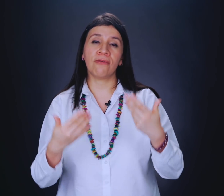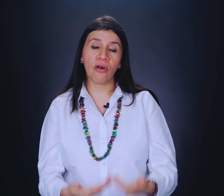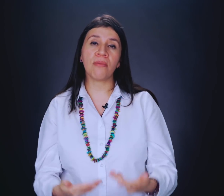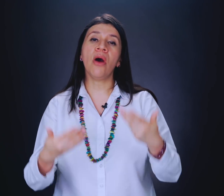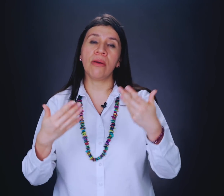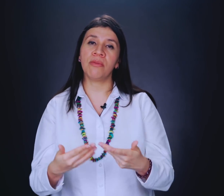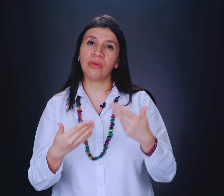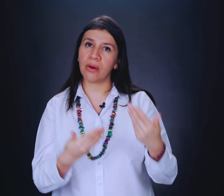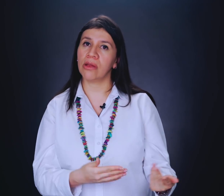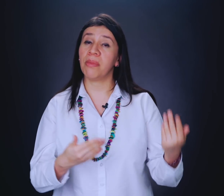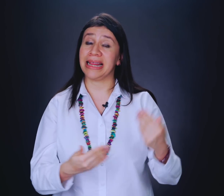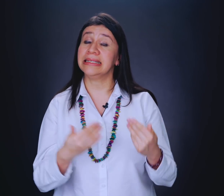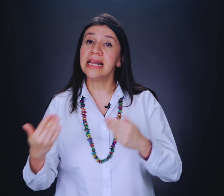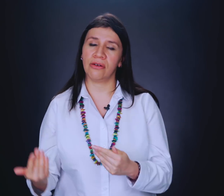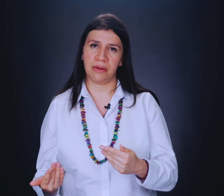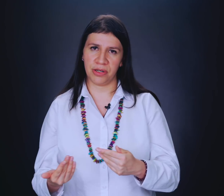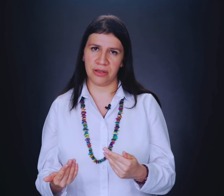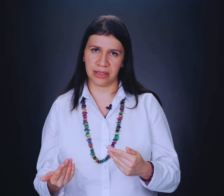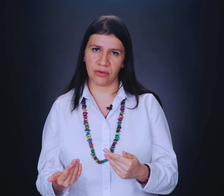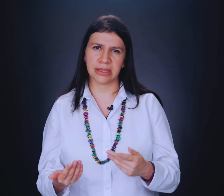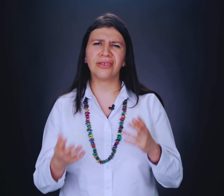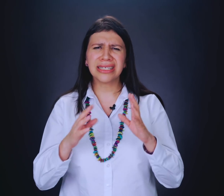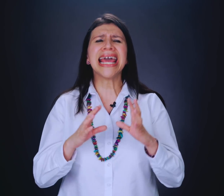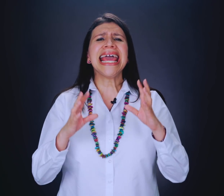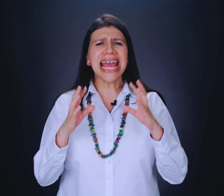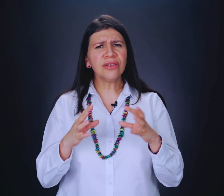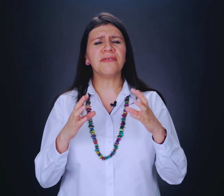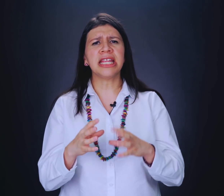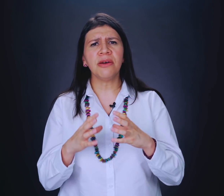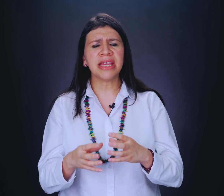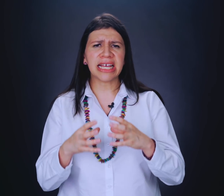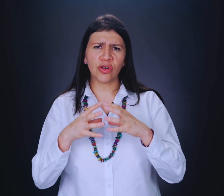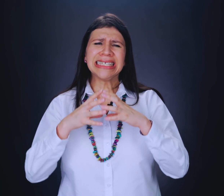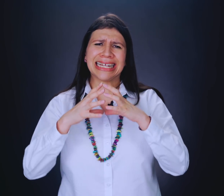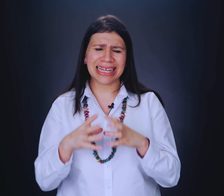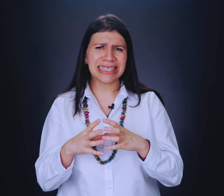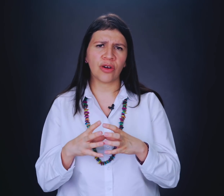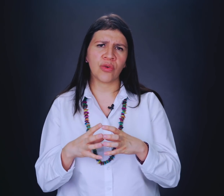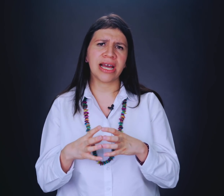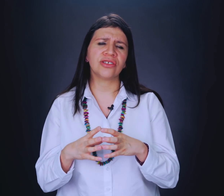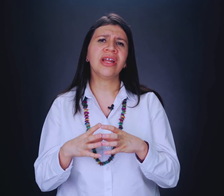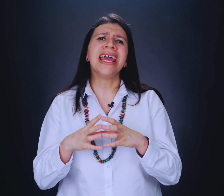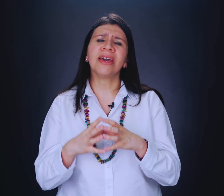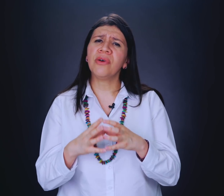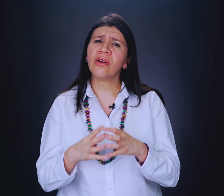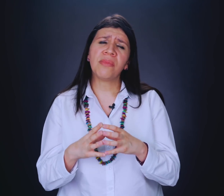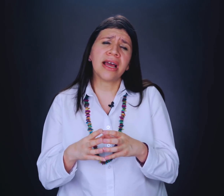forma o el momento adecuado para decirle a la otra persona las cosas. Entonces, eso definitivamente que son estrategias de comunicación que pueden complicar